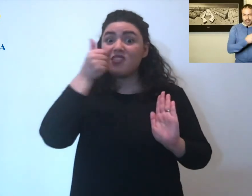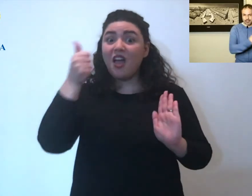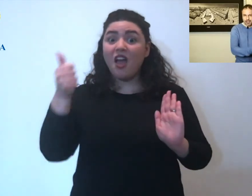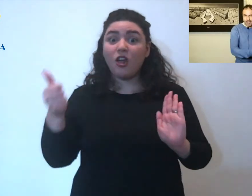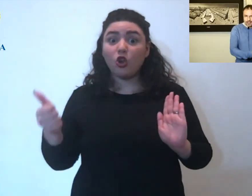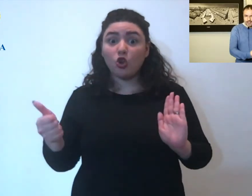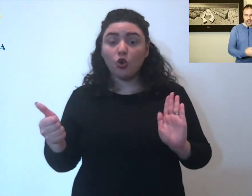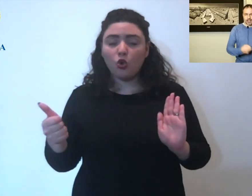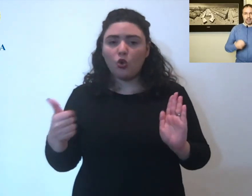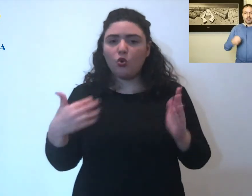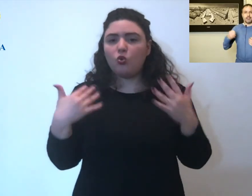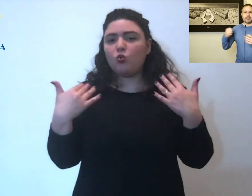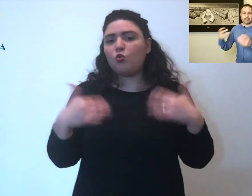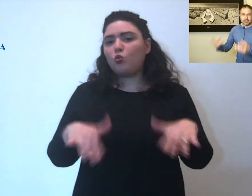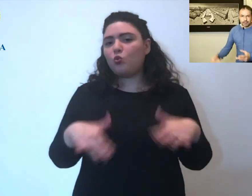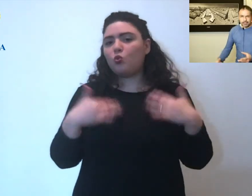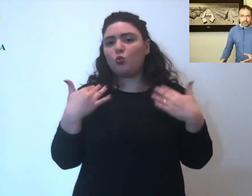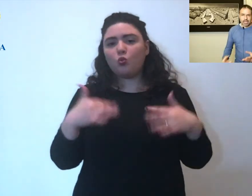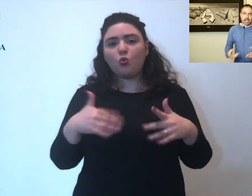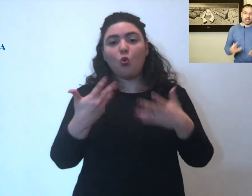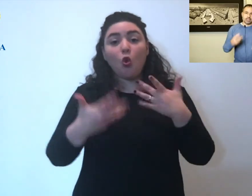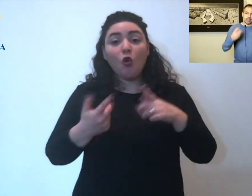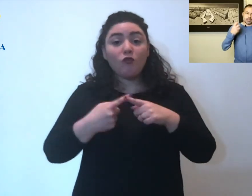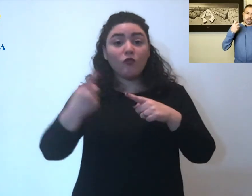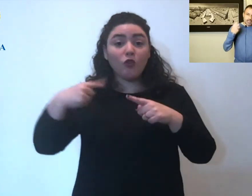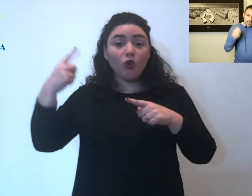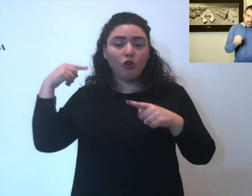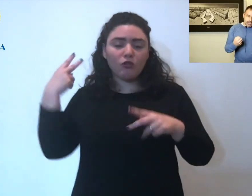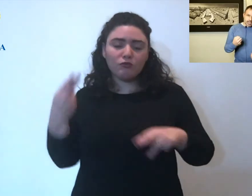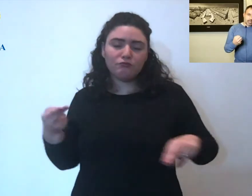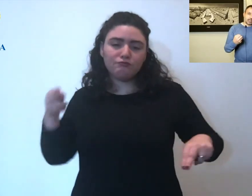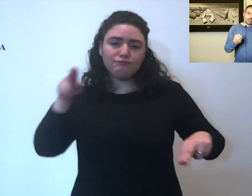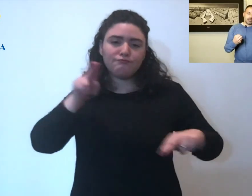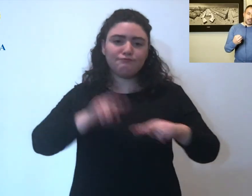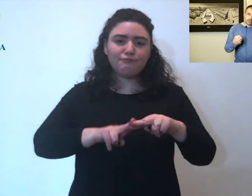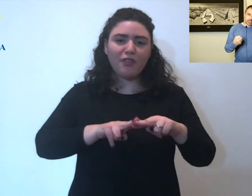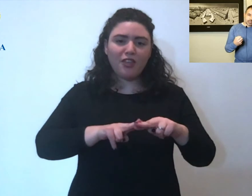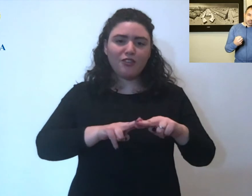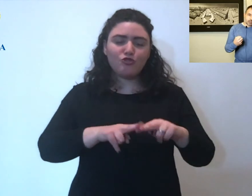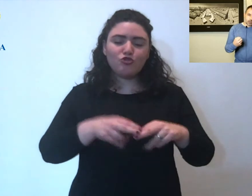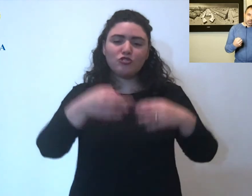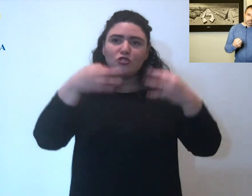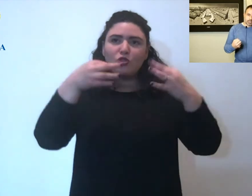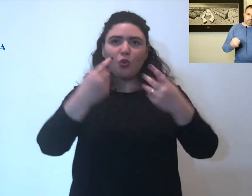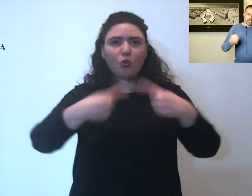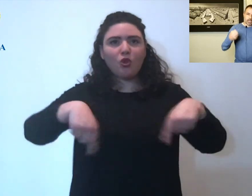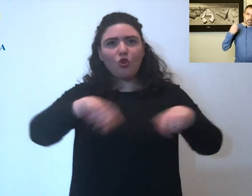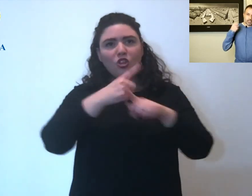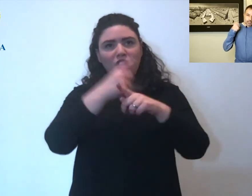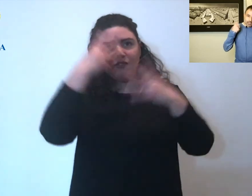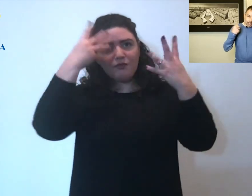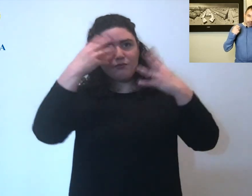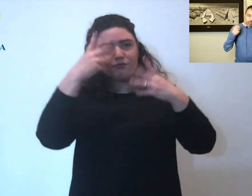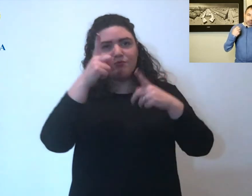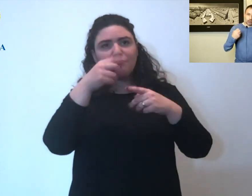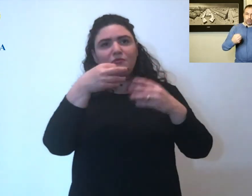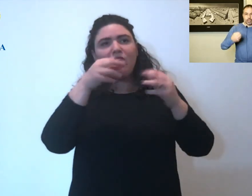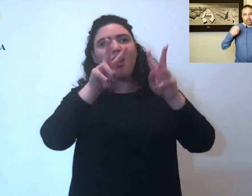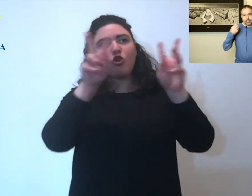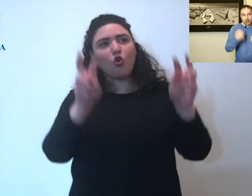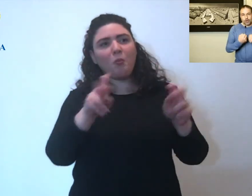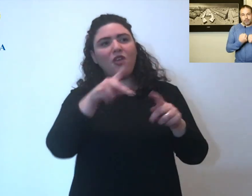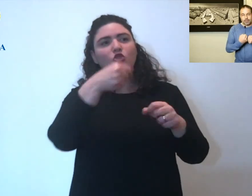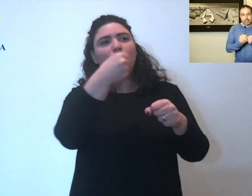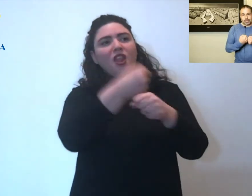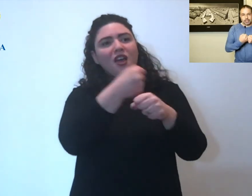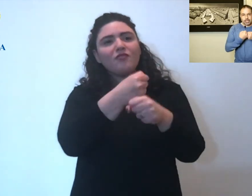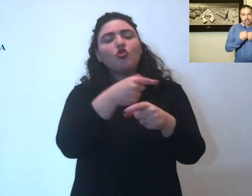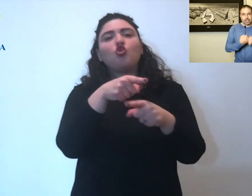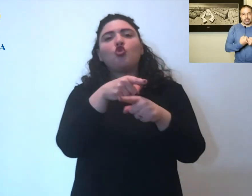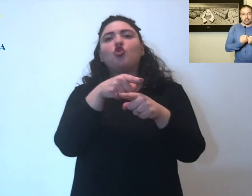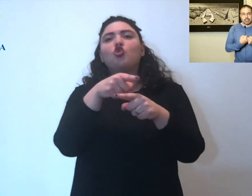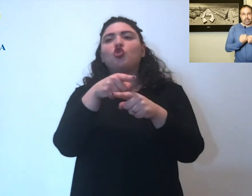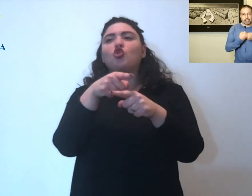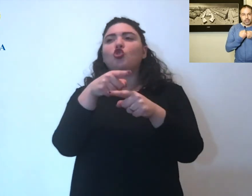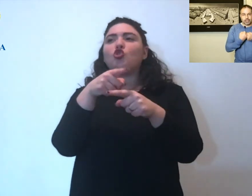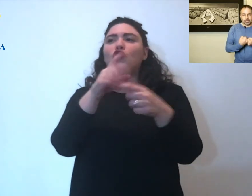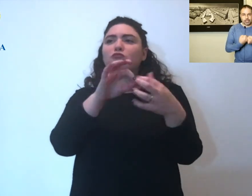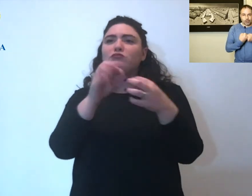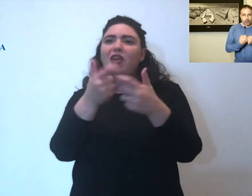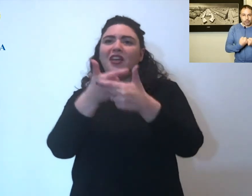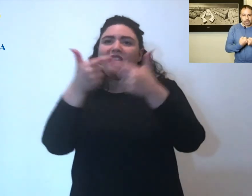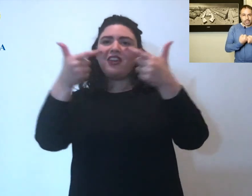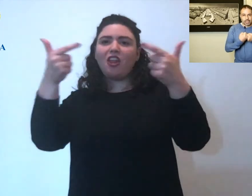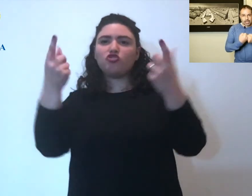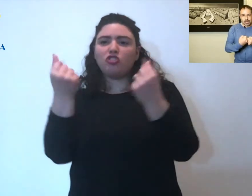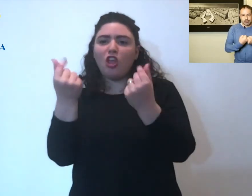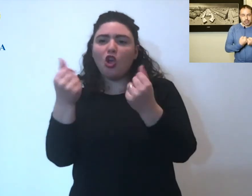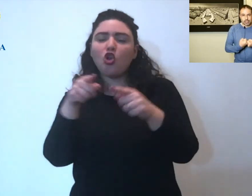tipo di ripartenza di attività lega il tema della sicurezza dei lavoratori ovviamente al tema della